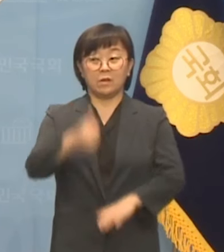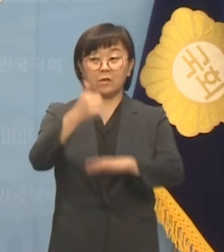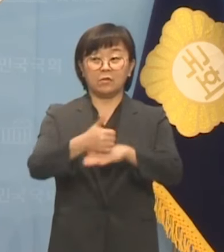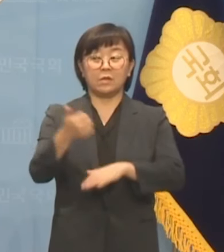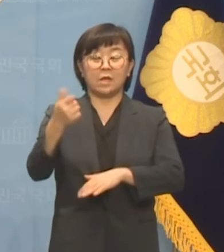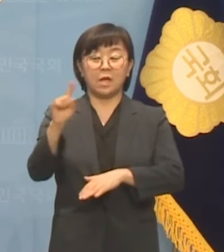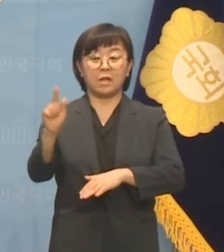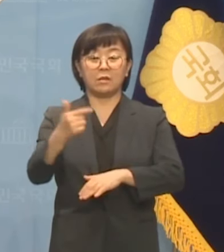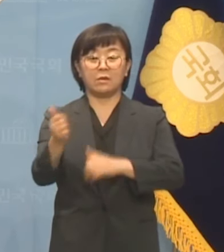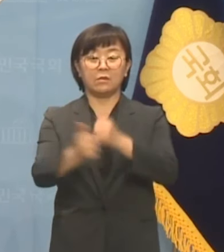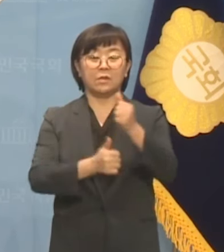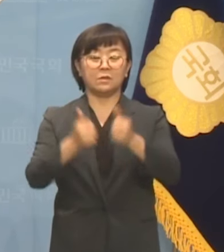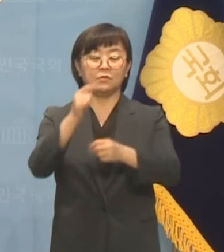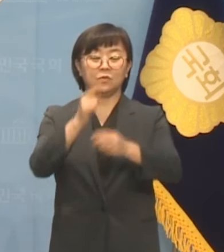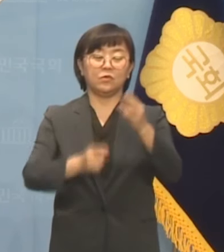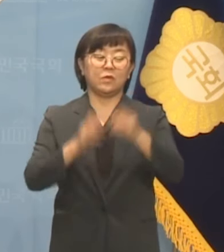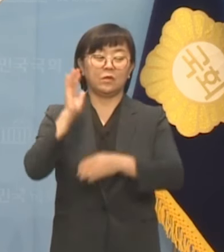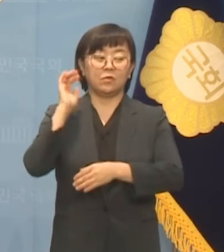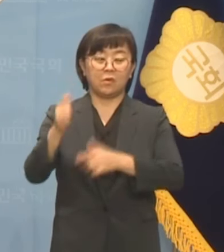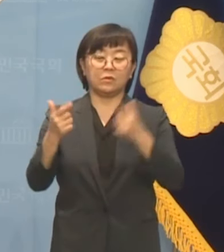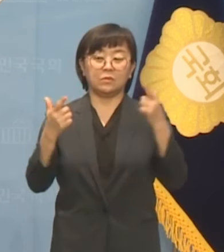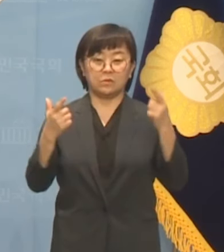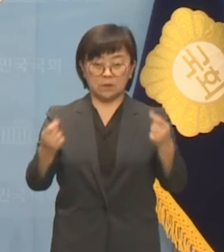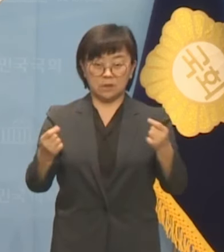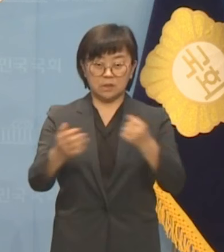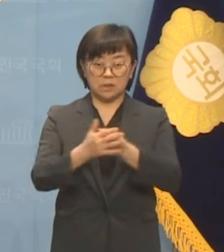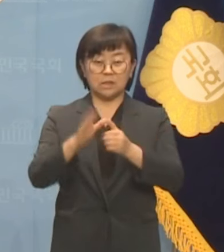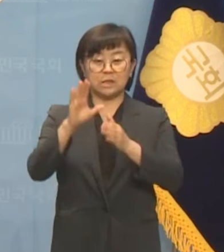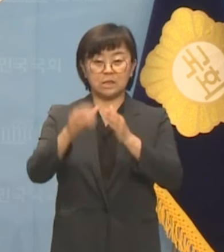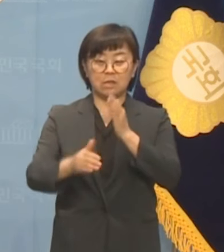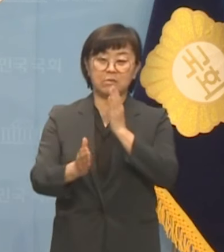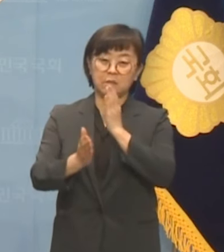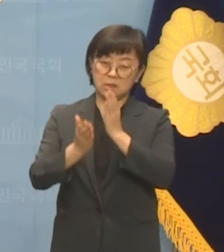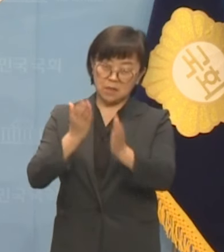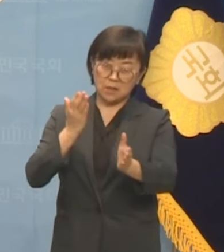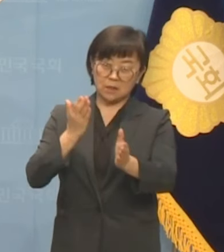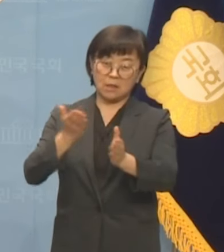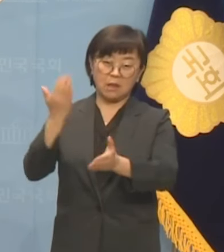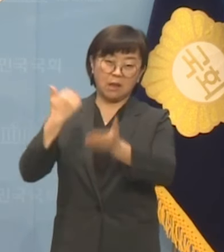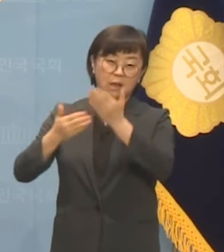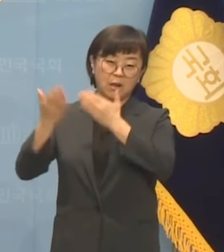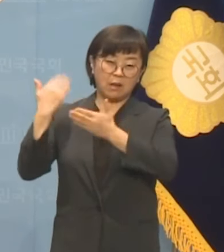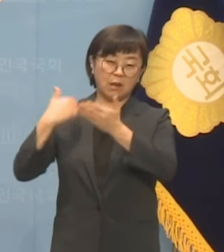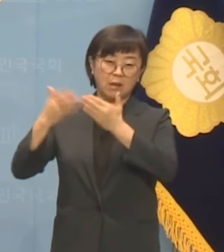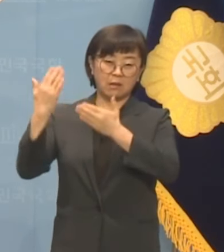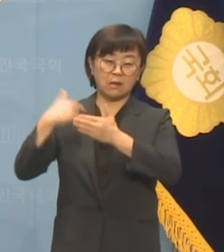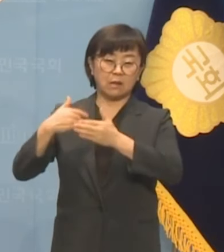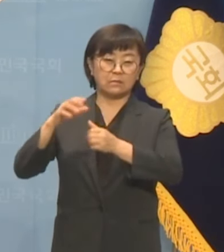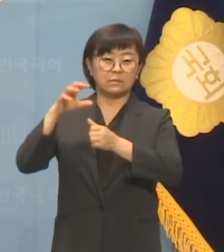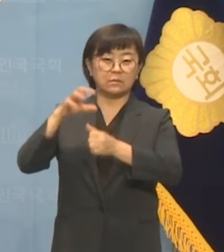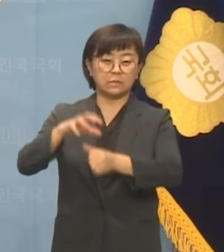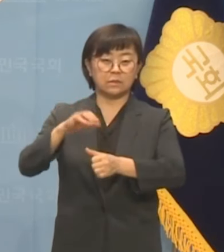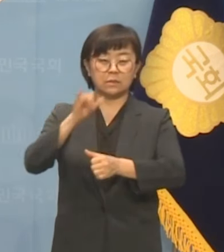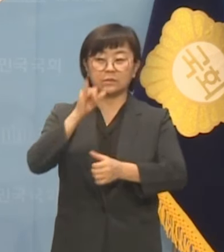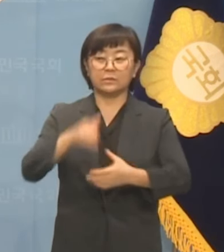한동훈 위원장도 윤석열 대통령처럼 시대착오적인 반공주의에 갇힌 올드보이였습니까?